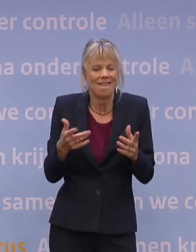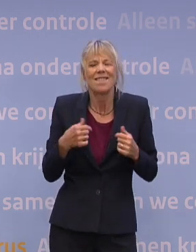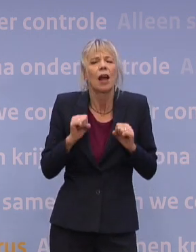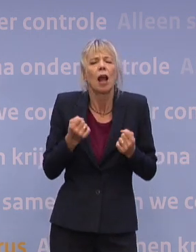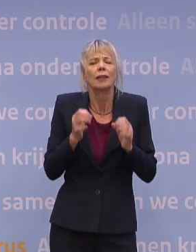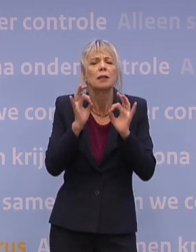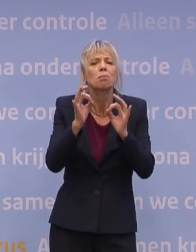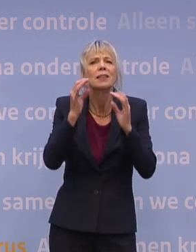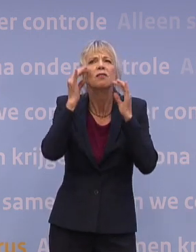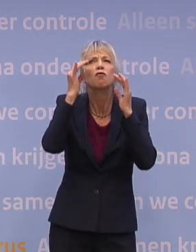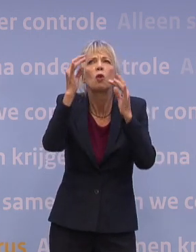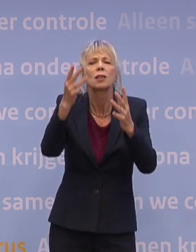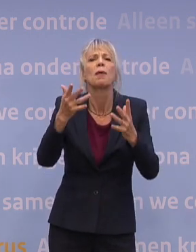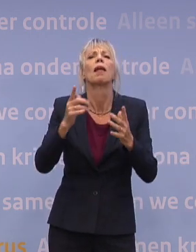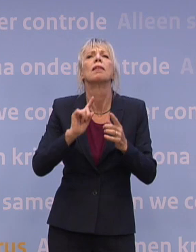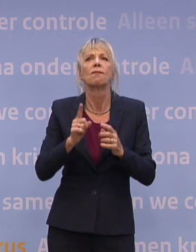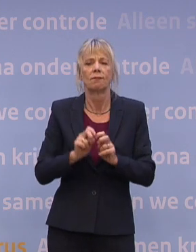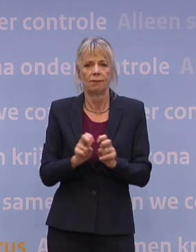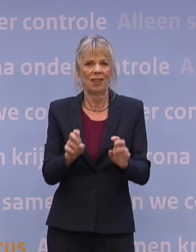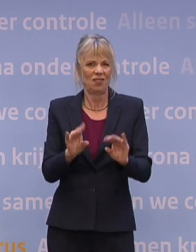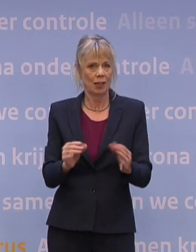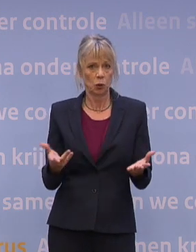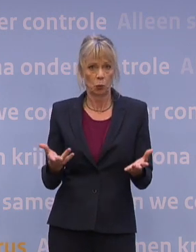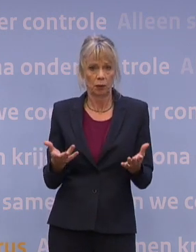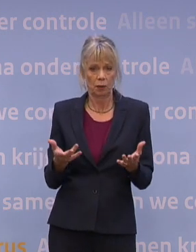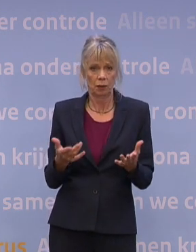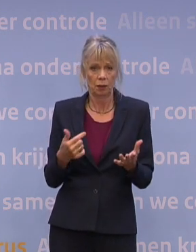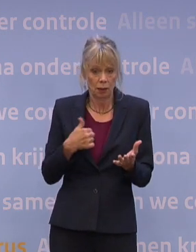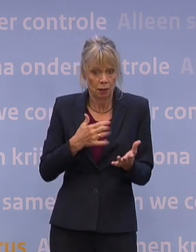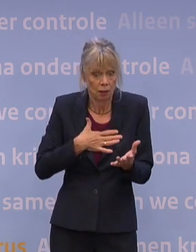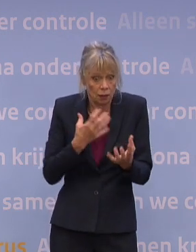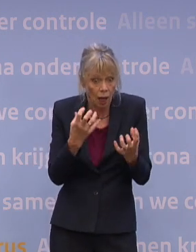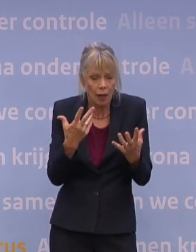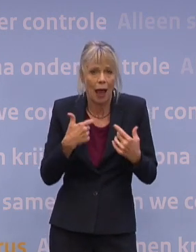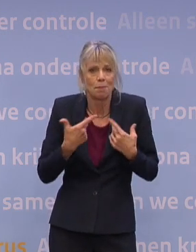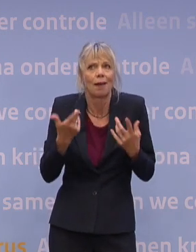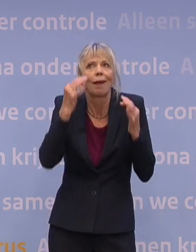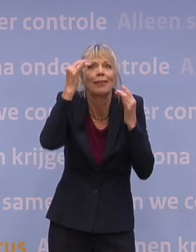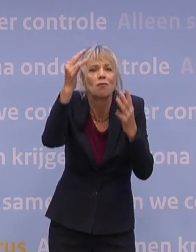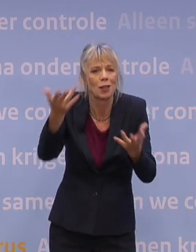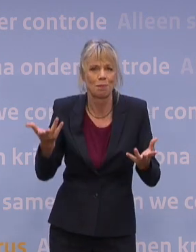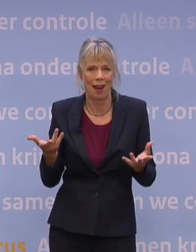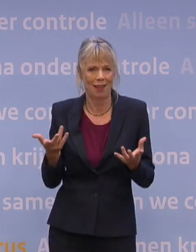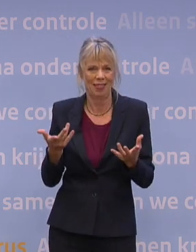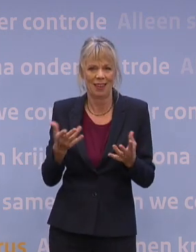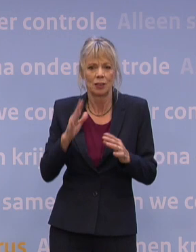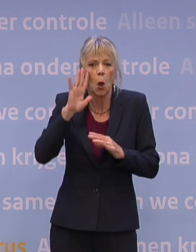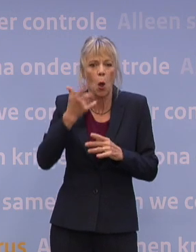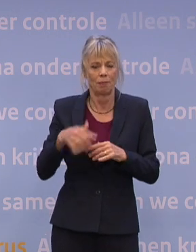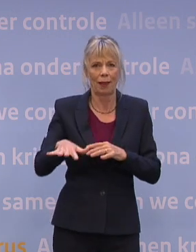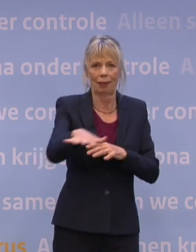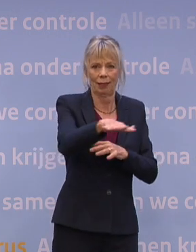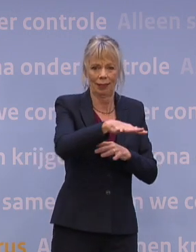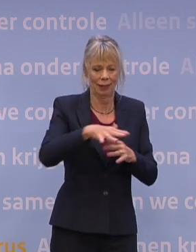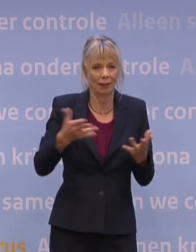voorspellen wat dat virus allemaal nog in zijn mars heeft. Konden we dat maar, maar dat kunnen we niet. We betreden terrein dat we nog niet kennen met elkaar. En dus moeten we dat